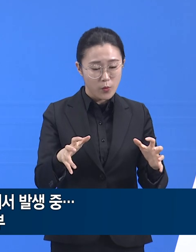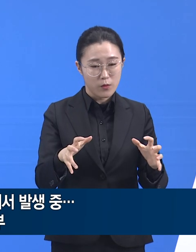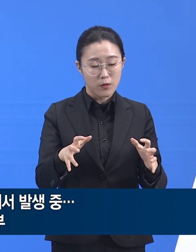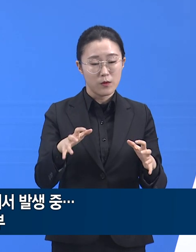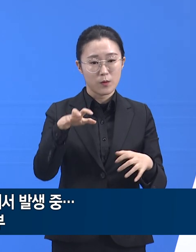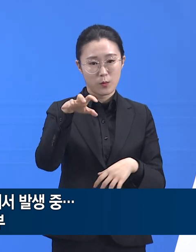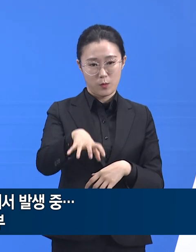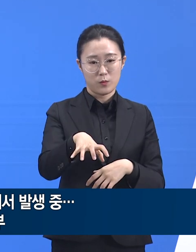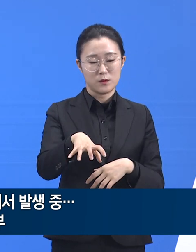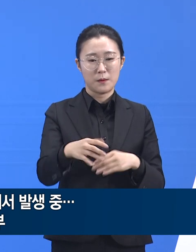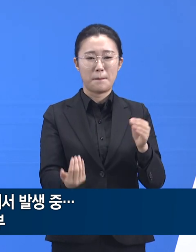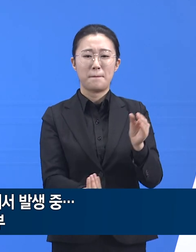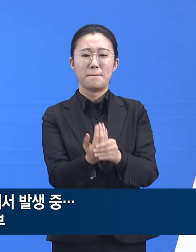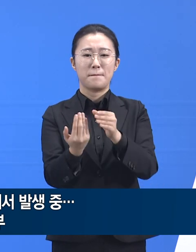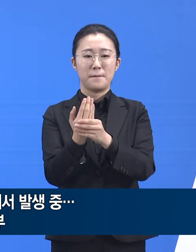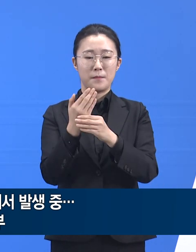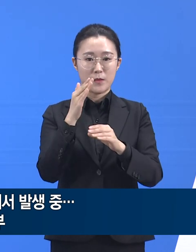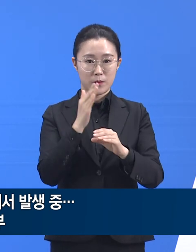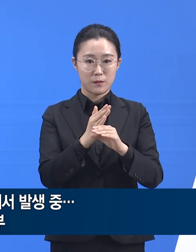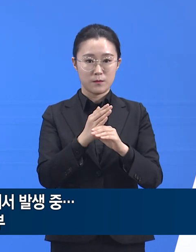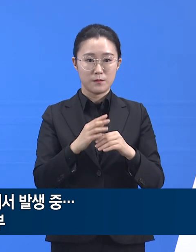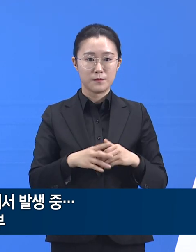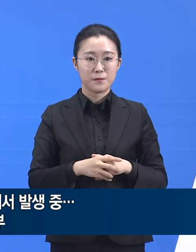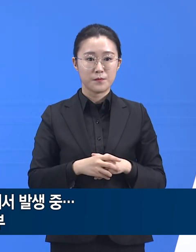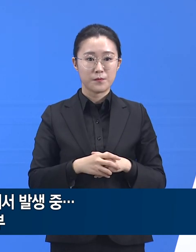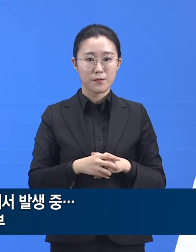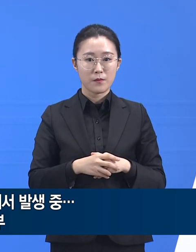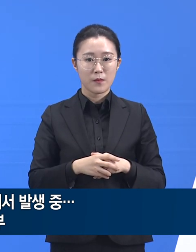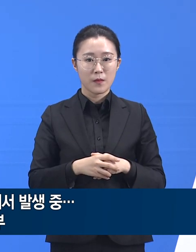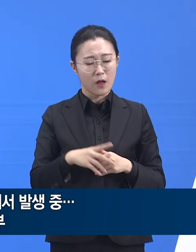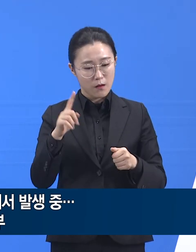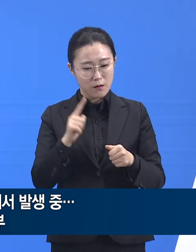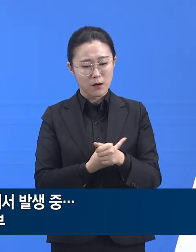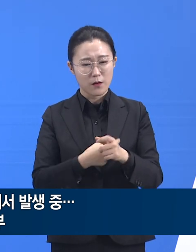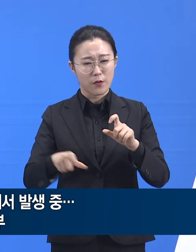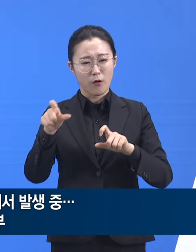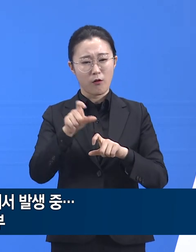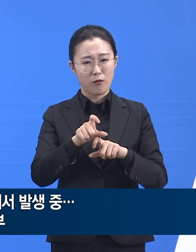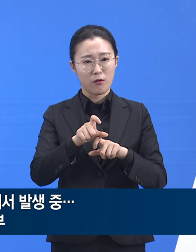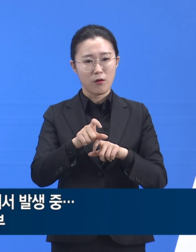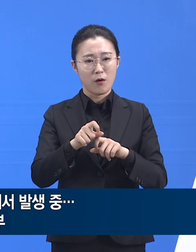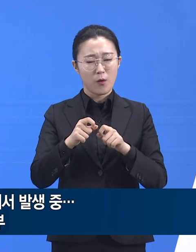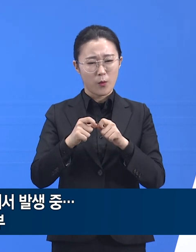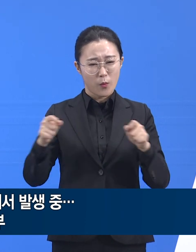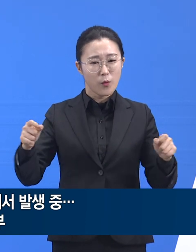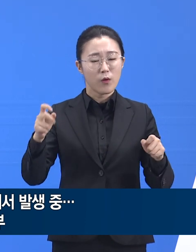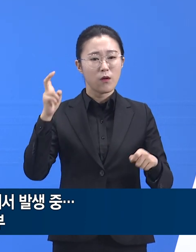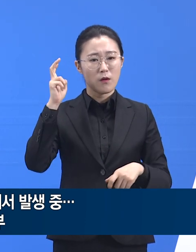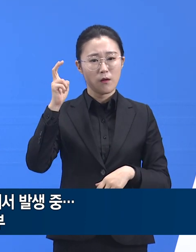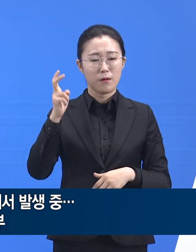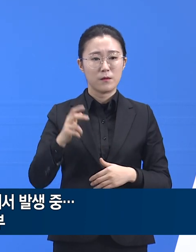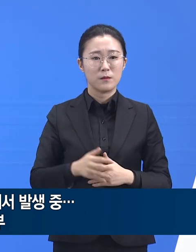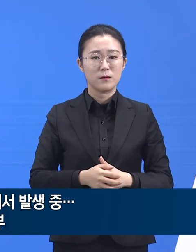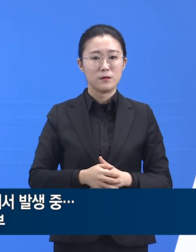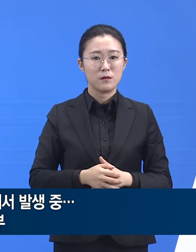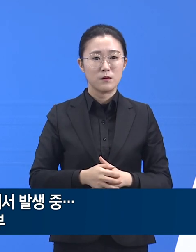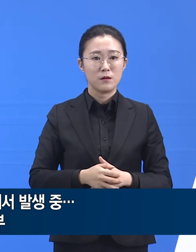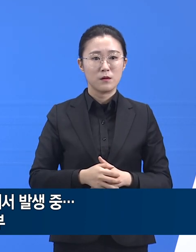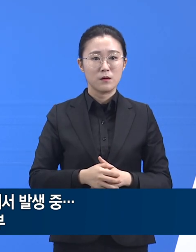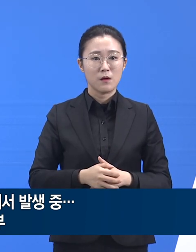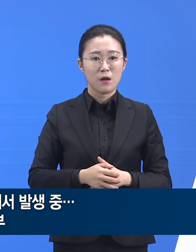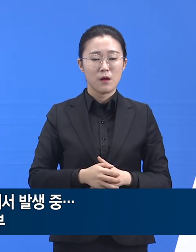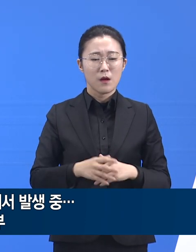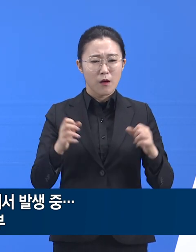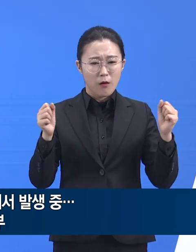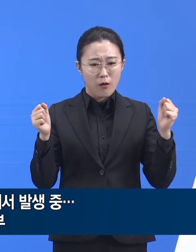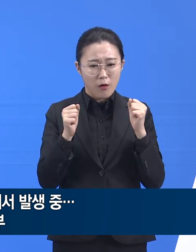따라서 지금까지보다 더 장기화될 것으로 예상됩니다. 겨울철에 접어들어 실내활동이 많아짐에